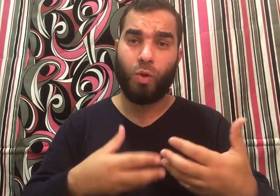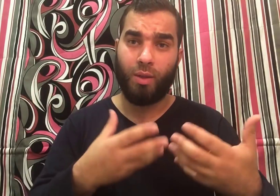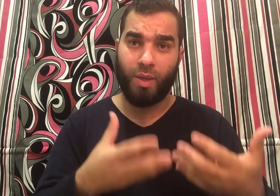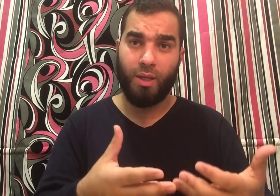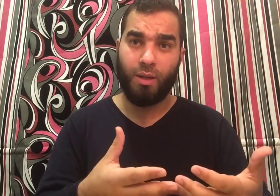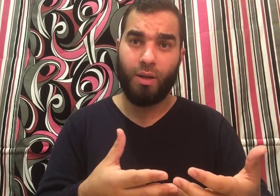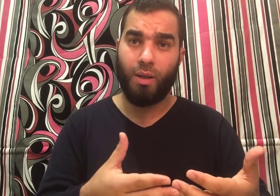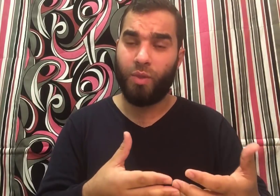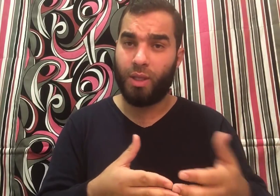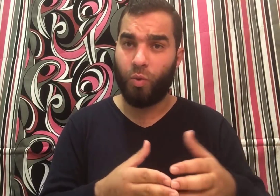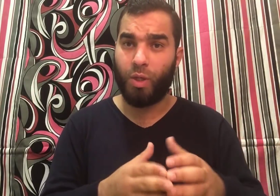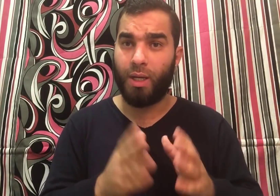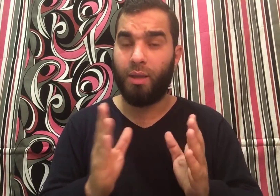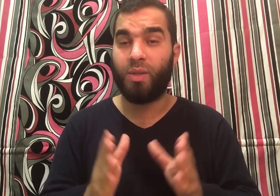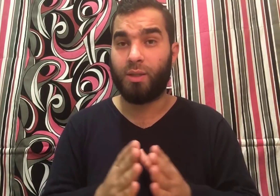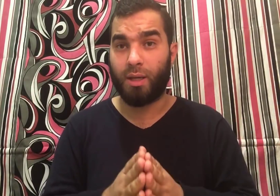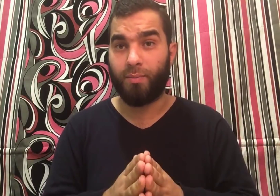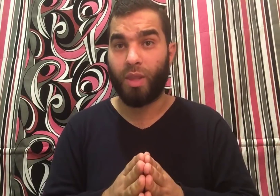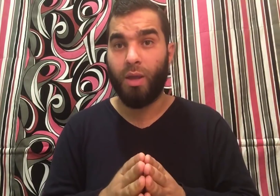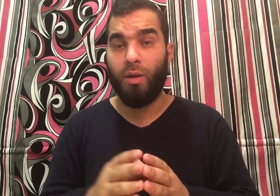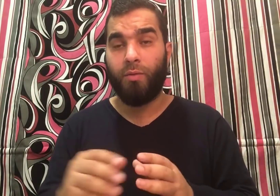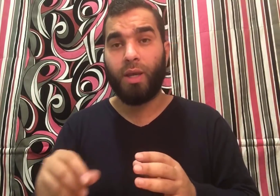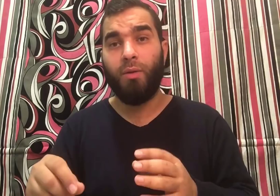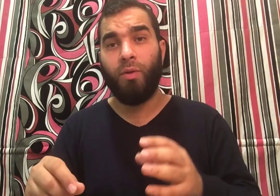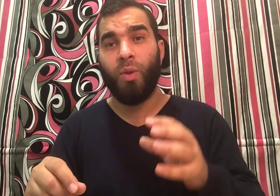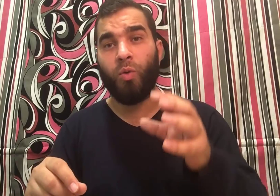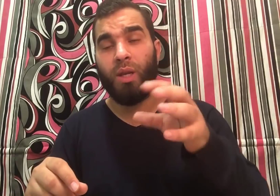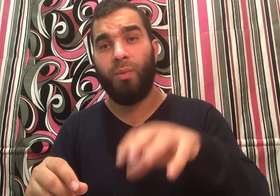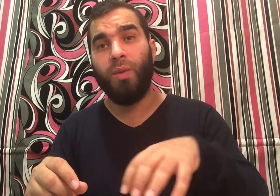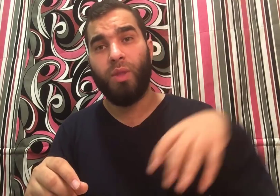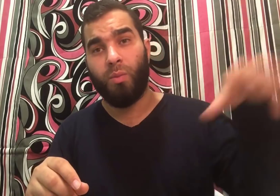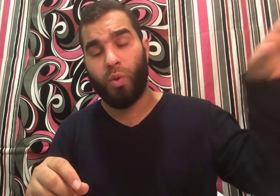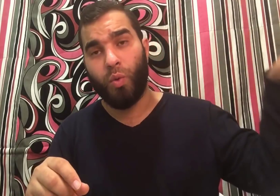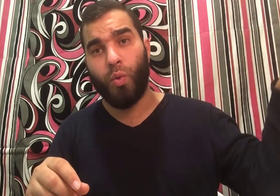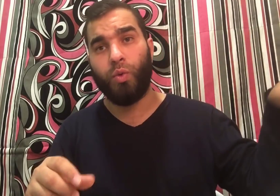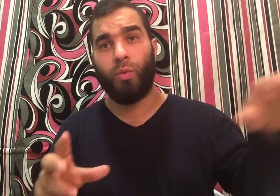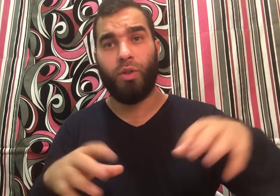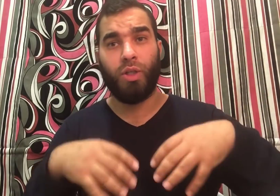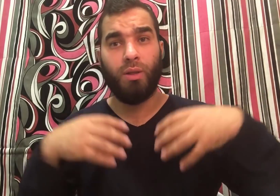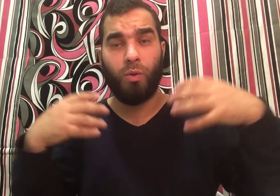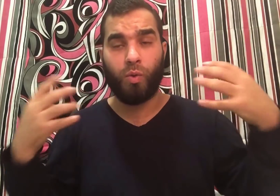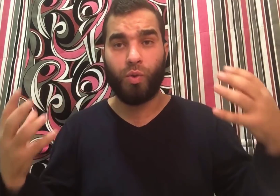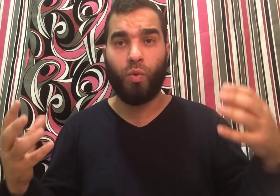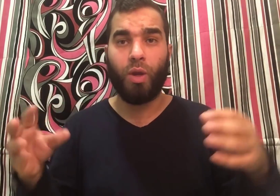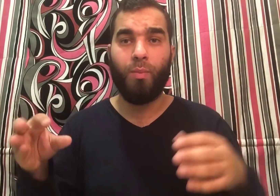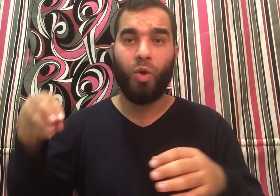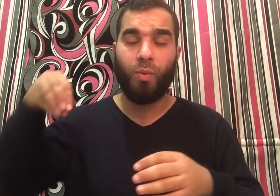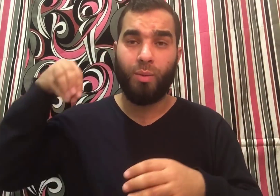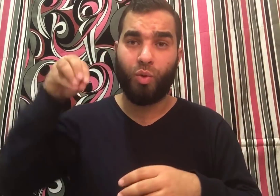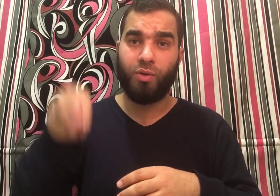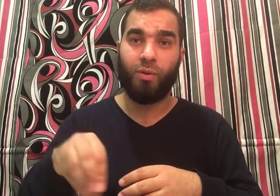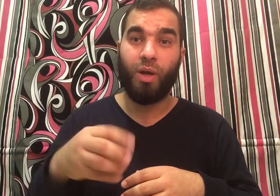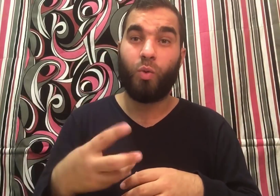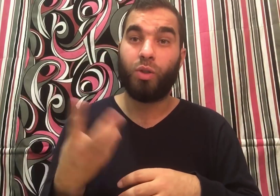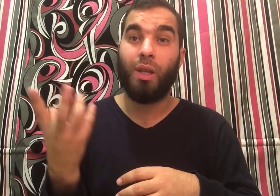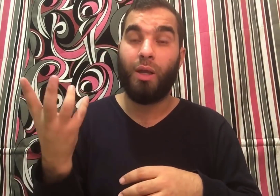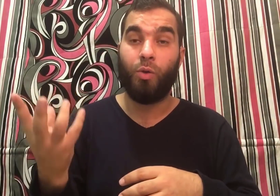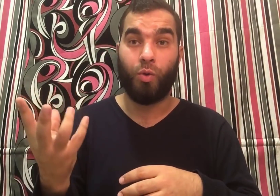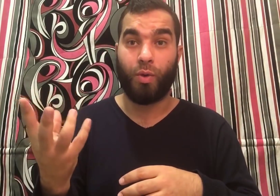سليمان ابن داود عليهما السلام فكان في منهم اللي بيبني البيوت وبيشيض الأصور وكان منهم اللي بيغوص في البحر ويطلع اللؤلؤ